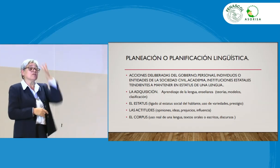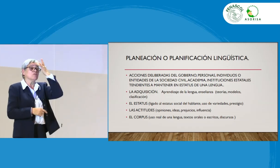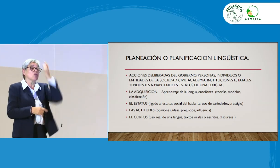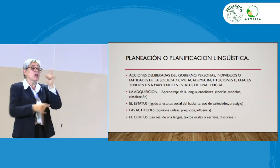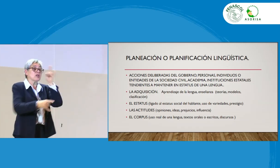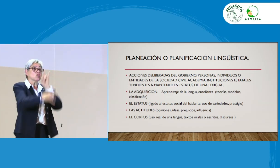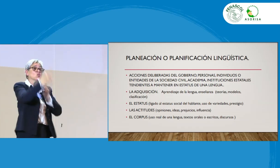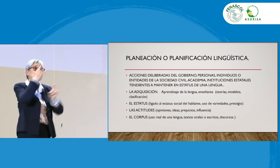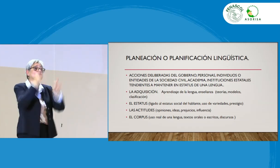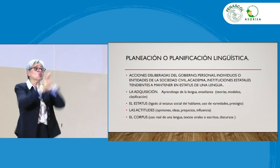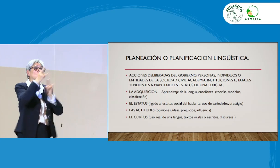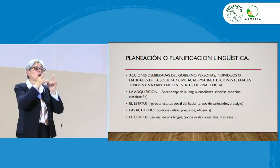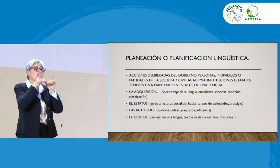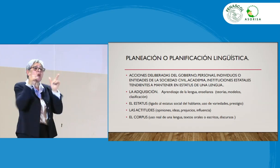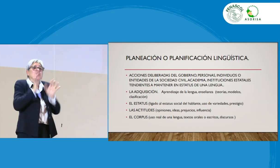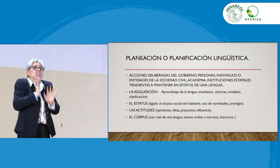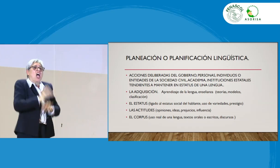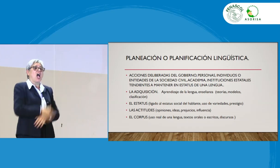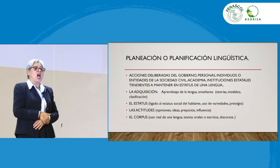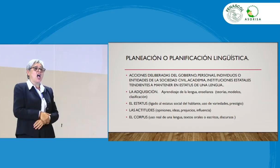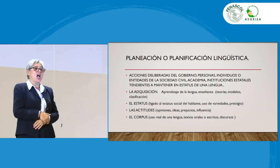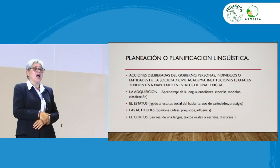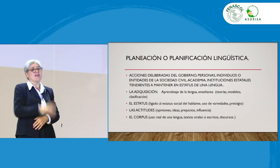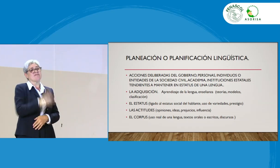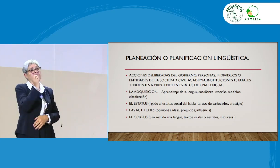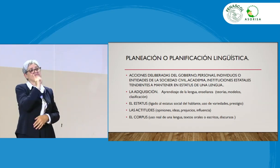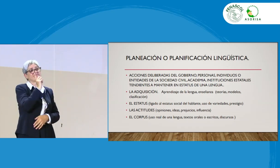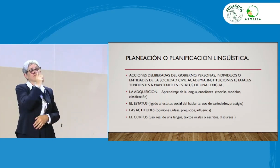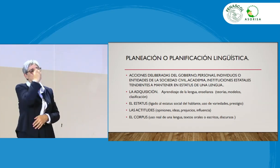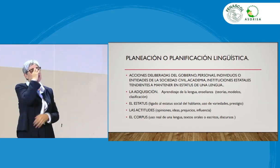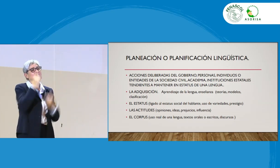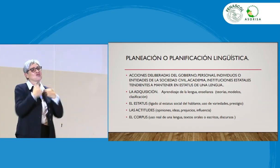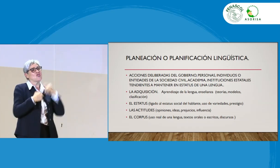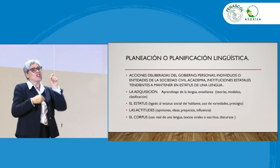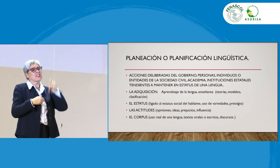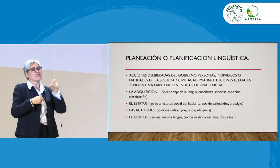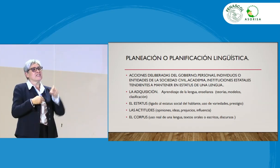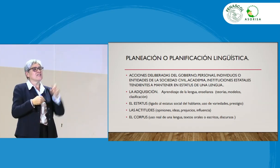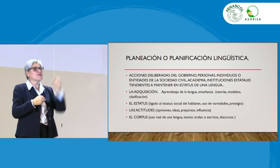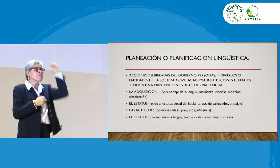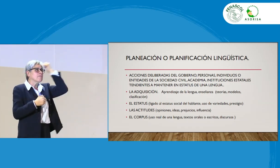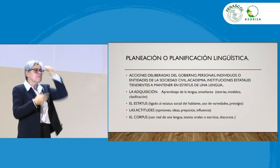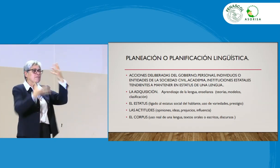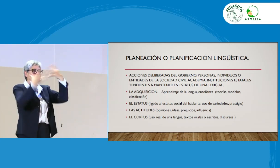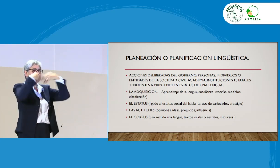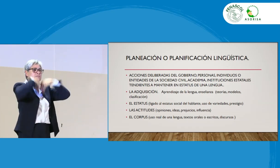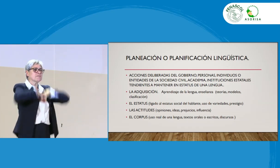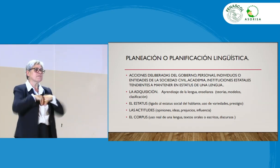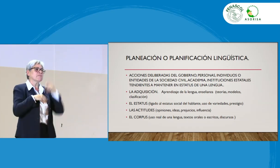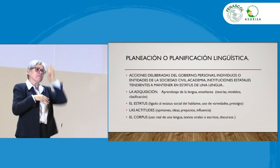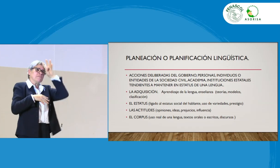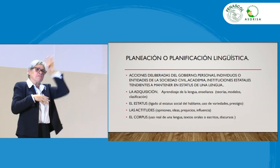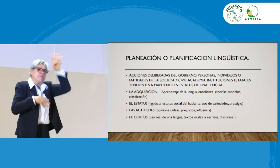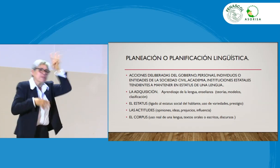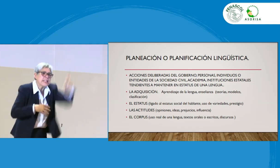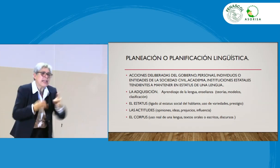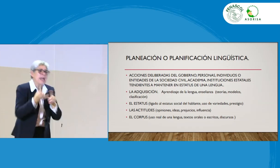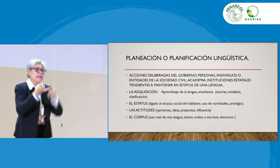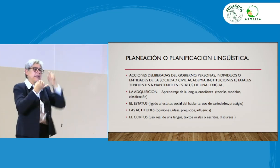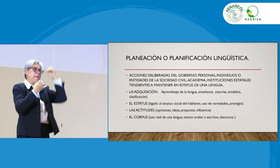estamos hablando de la adquisición de la lengua. Pero no es solo esto. O los maestros también deben tener didáctica, deben tener pedagogía,